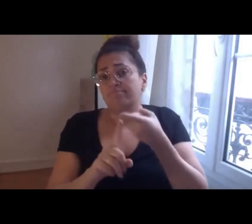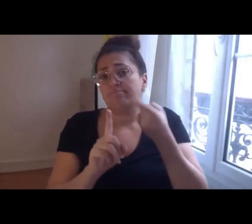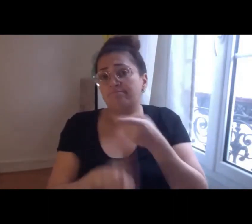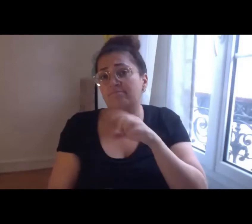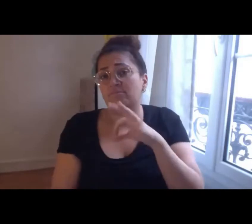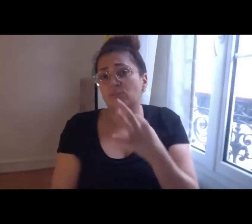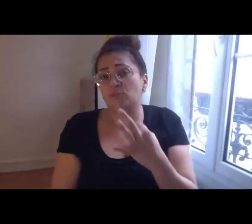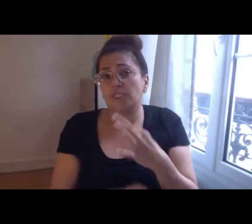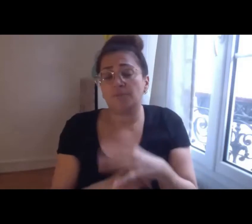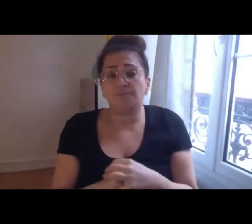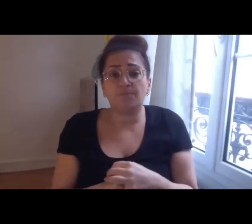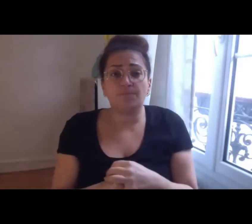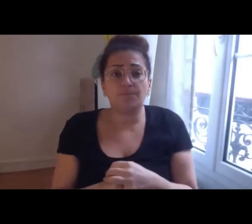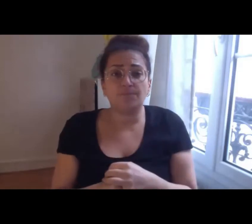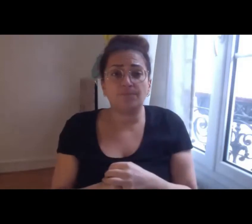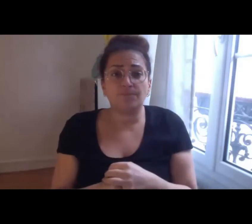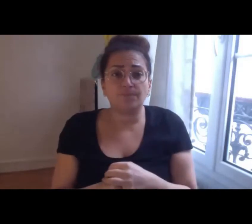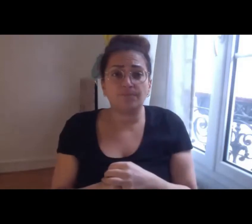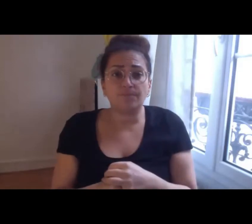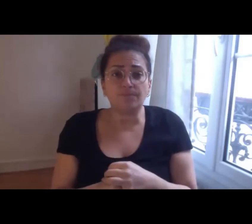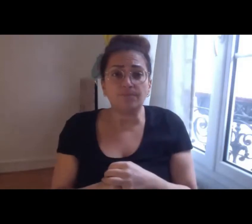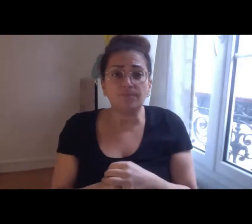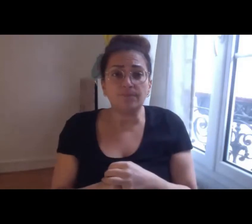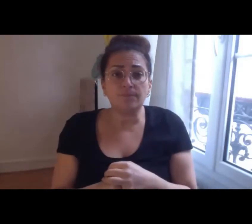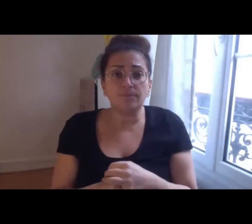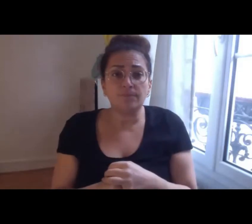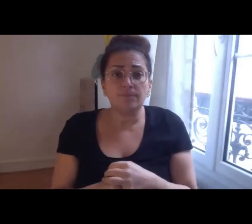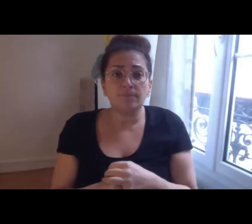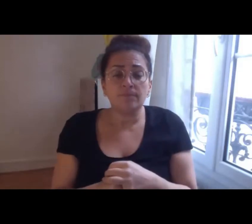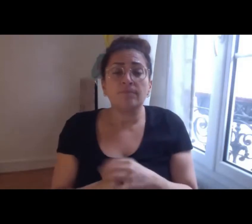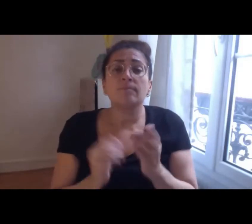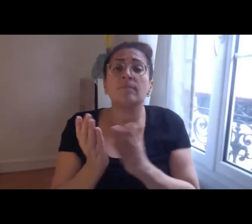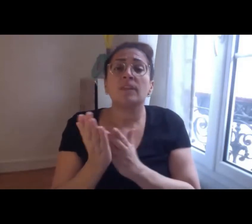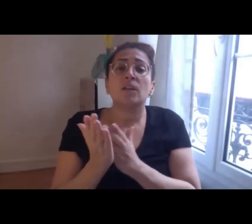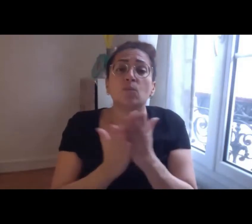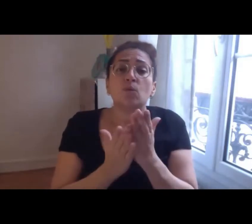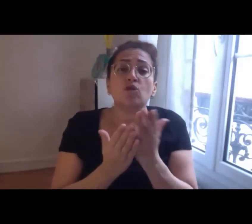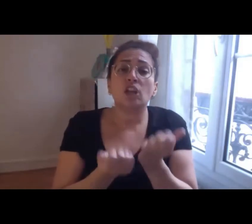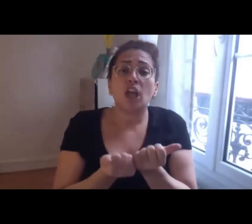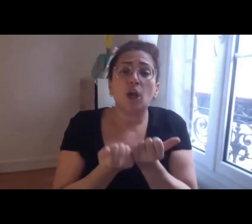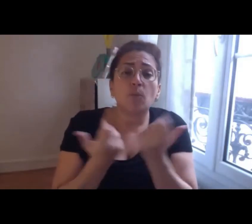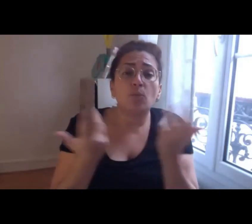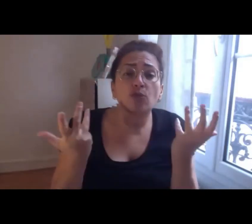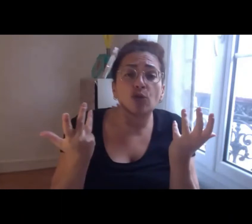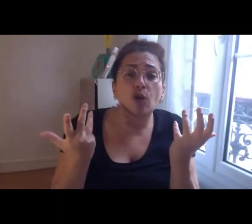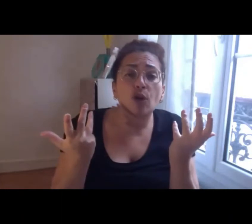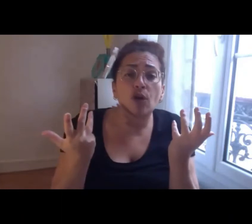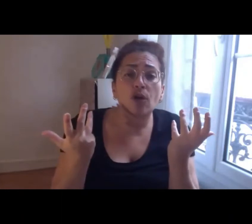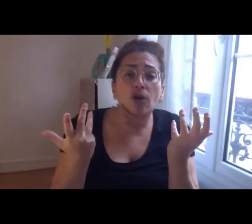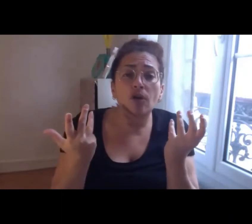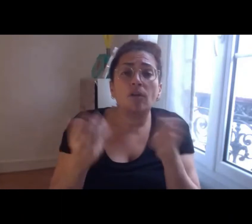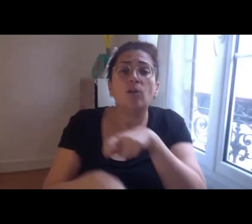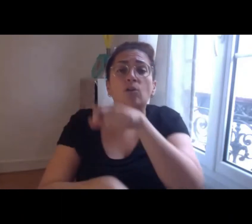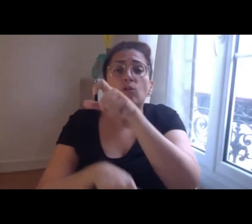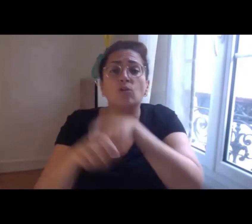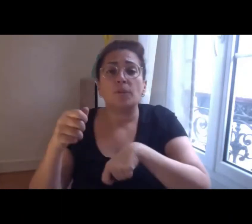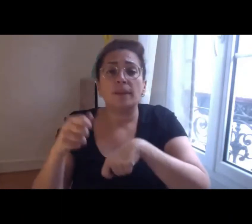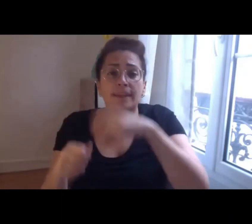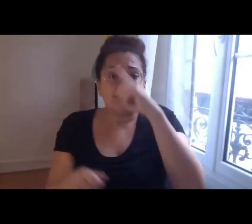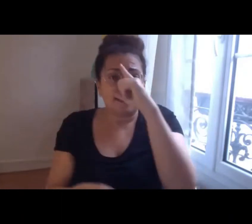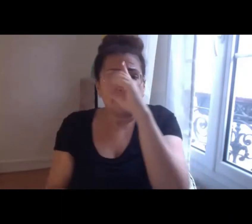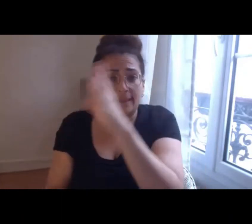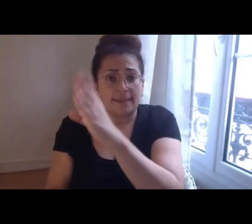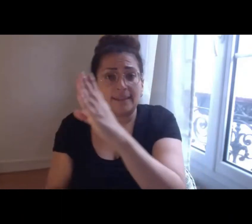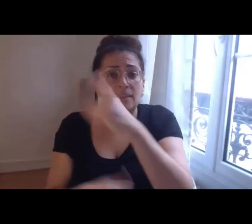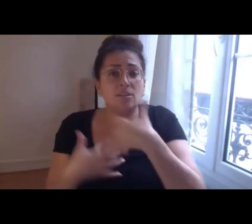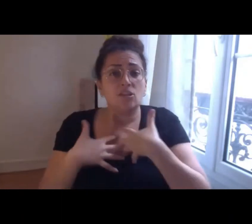c'est que on va travailler à la sélection des projets avec le comité éthique et scientifique de la FIRA